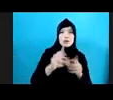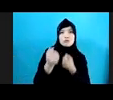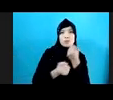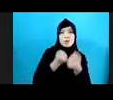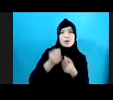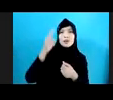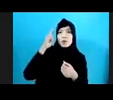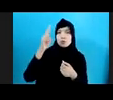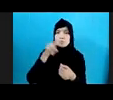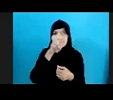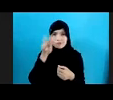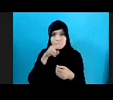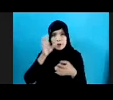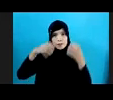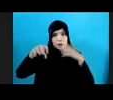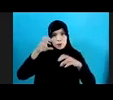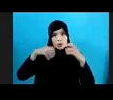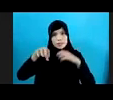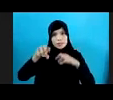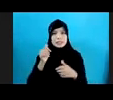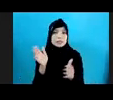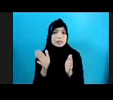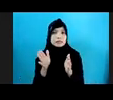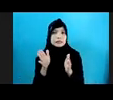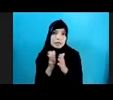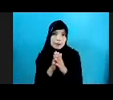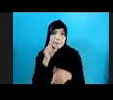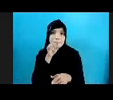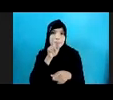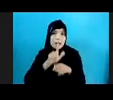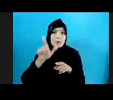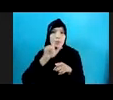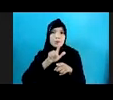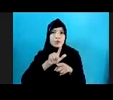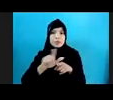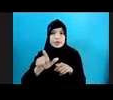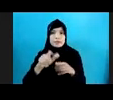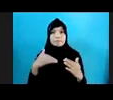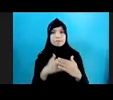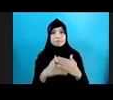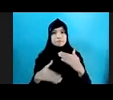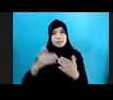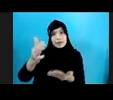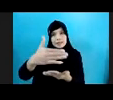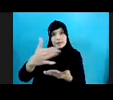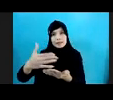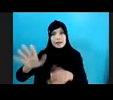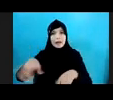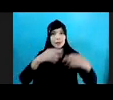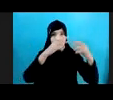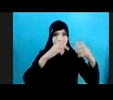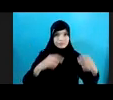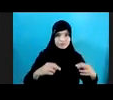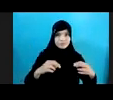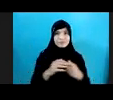Memonitor Mengevaluasi Dan juga Melaporkan Dengan berbasis Data Ataupun berbasis Riset Mungkin